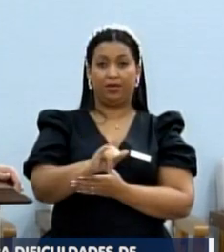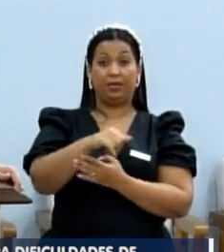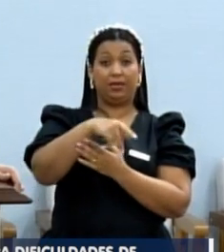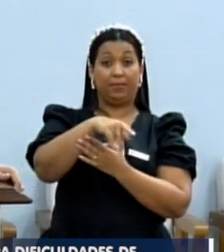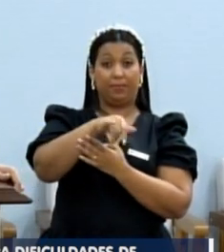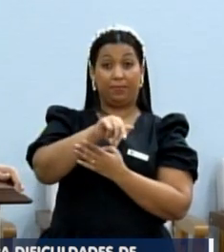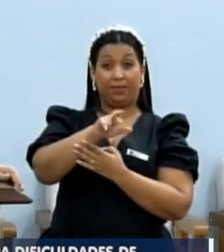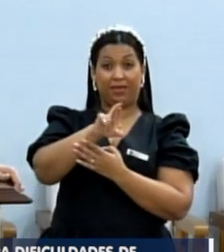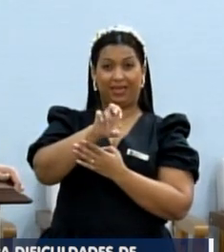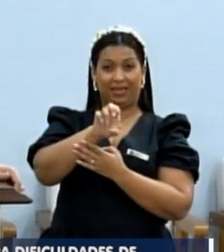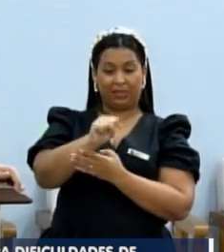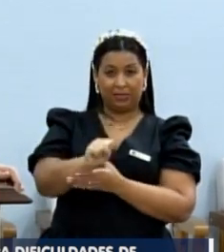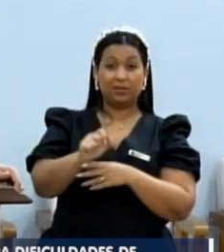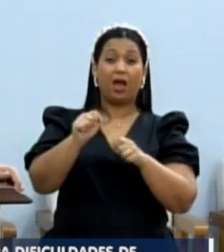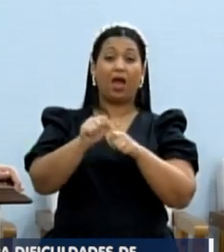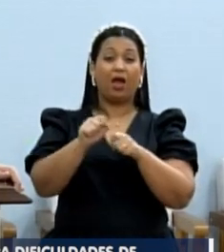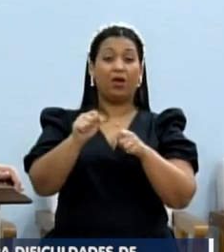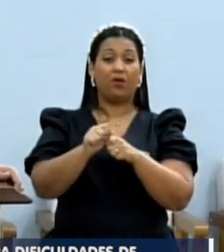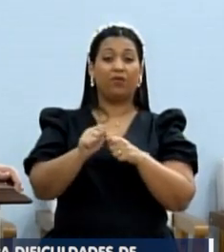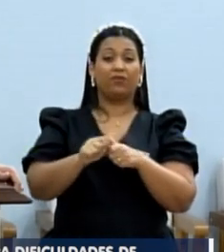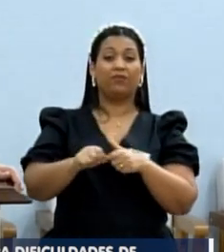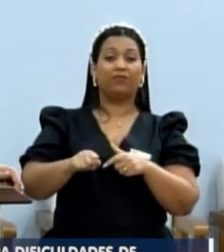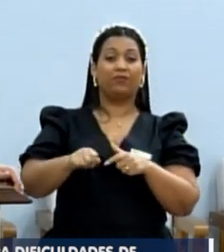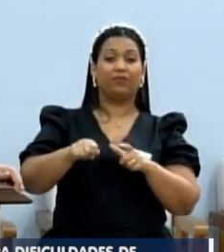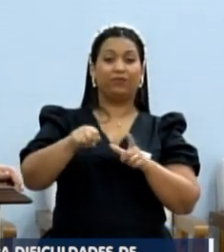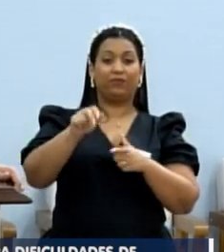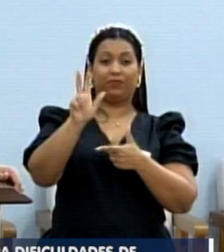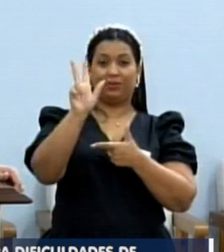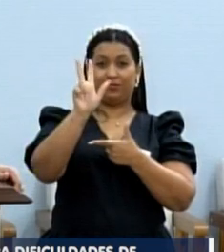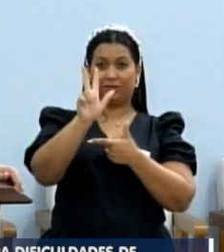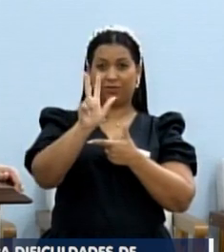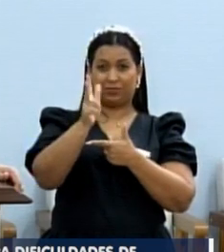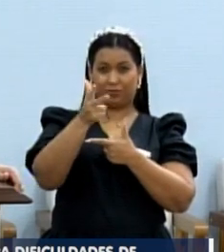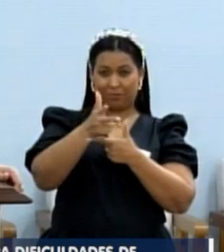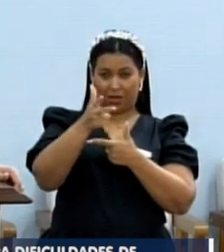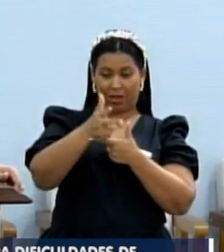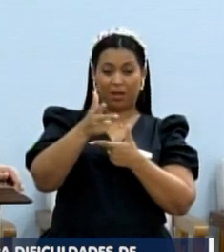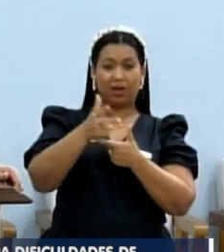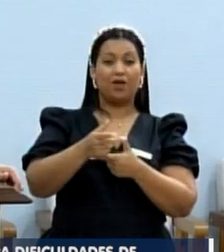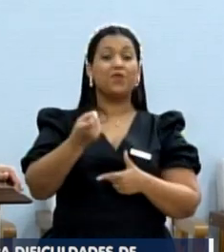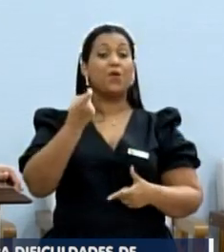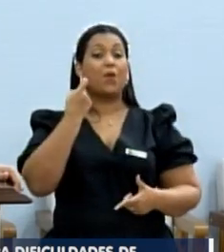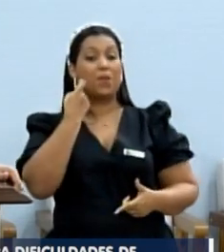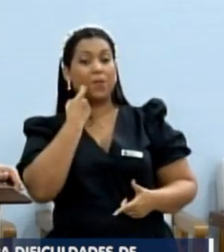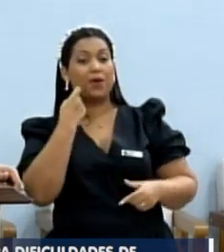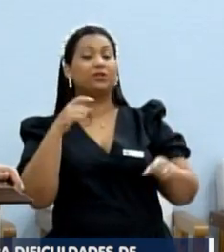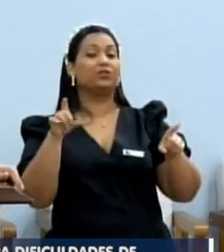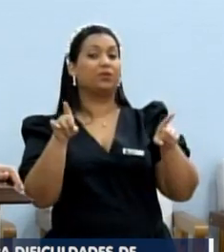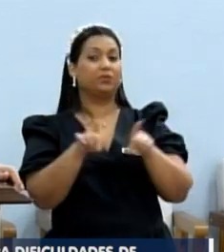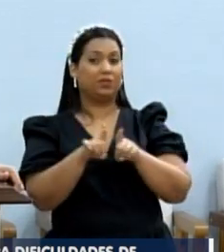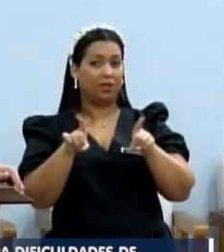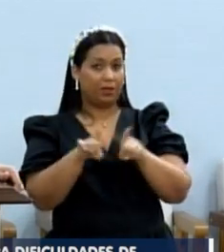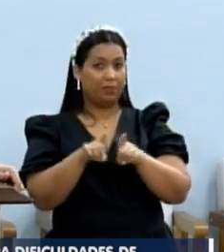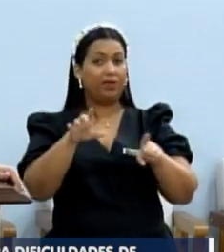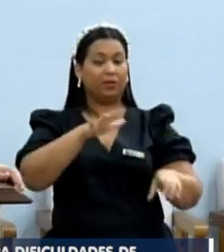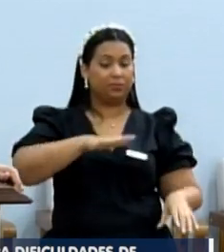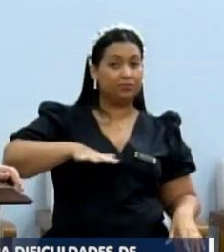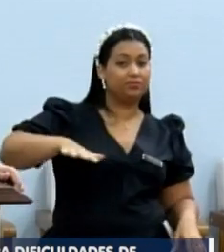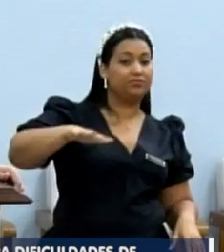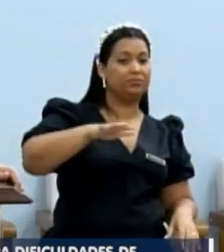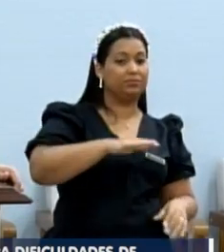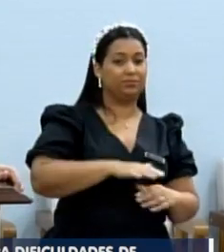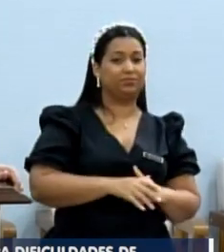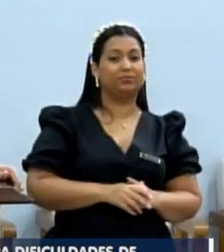fazer um registro, uma live, inclusive Peixão estava lá também para batalhar ali naquele trecho.